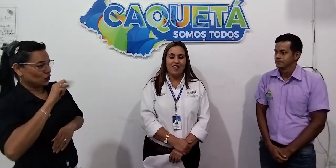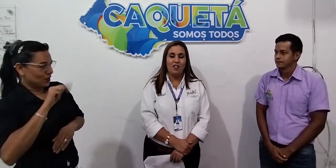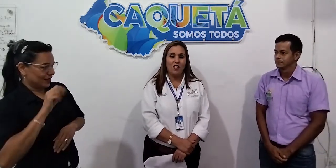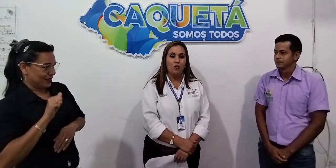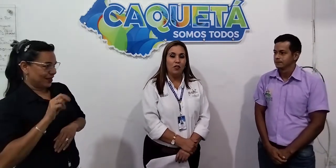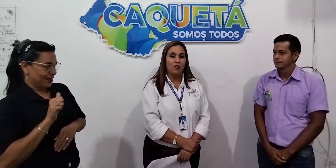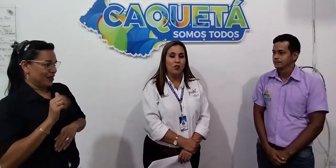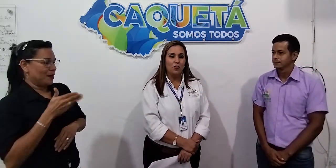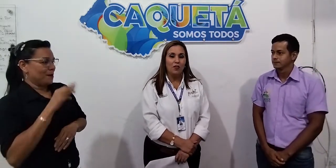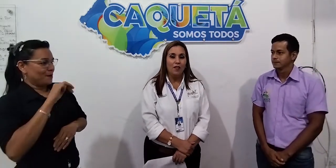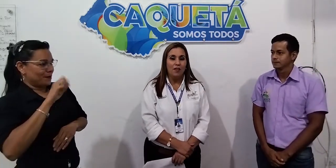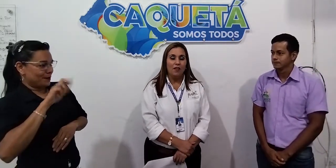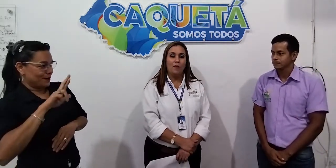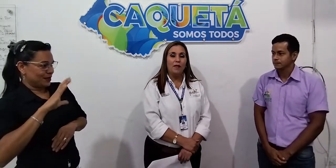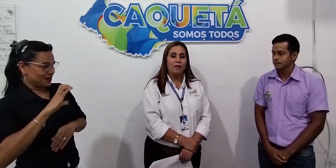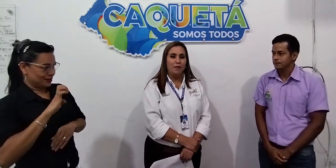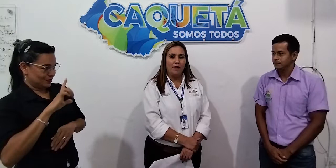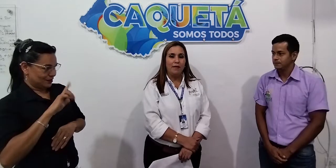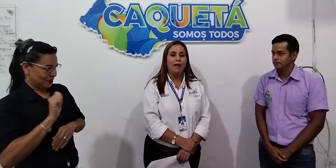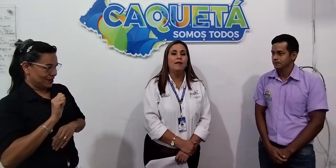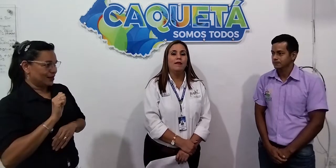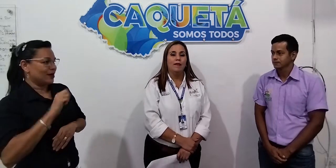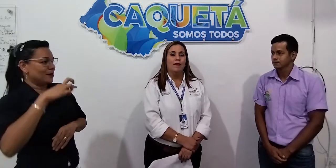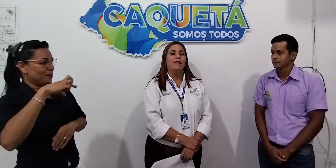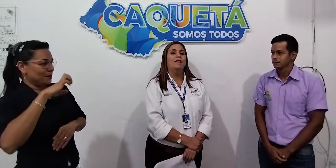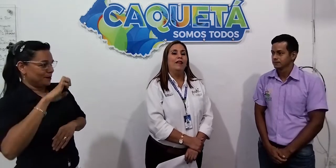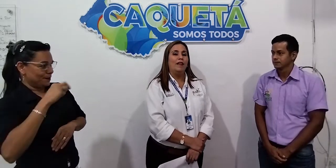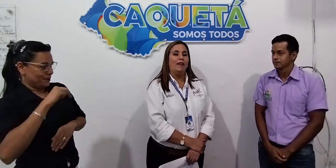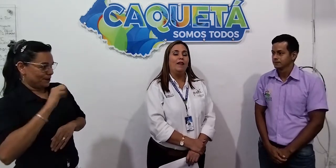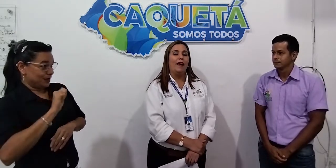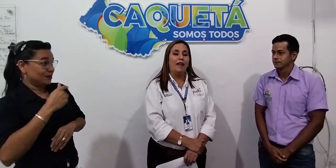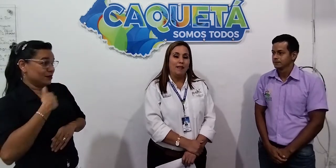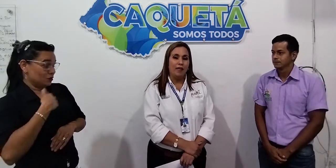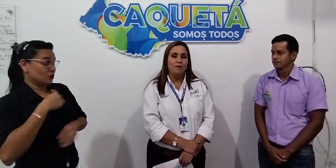Secretaria de Educación Departamental de Caquetá.